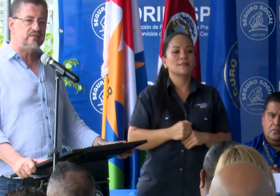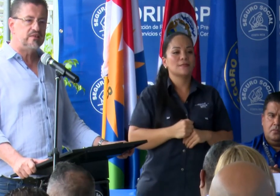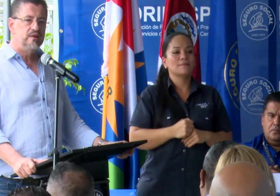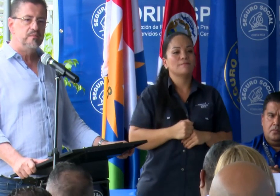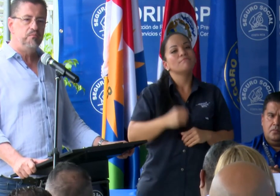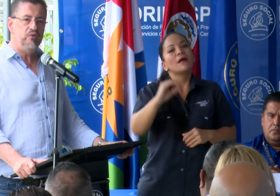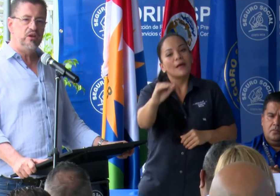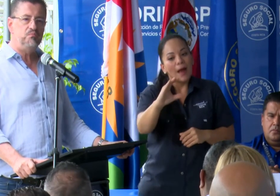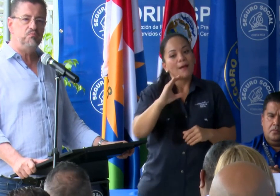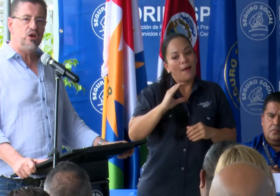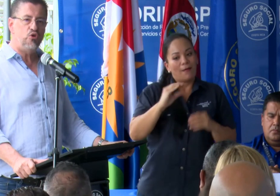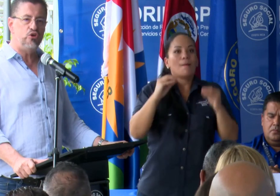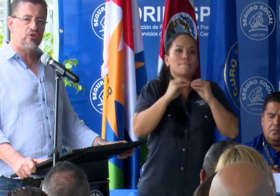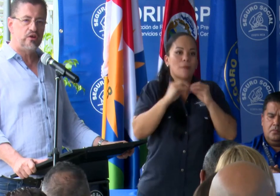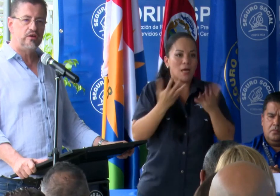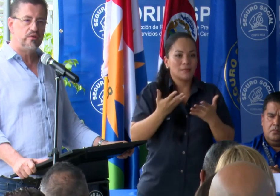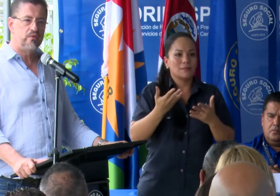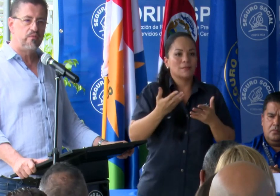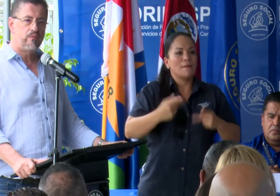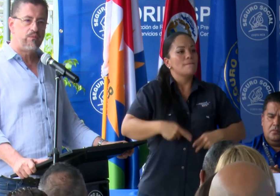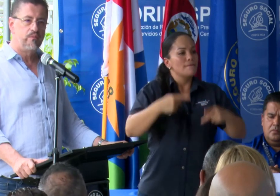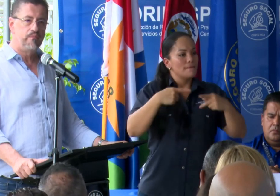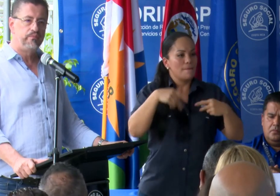más, vivir mejor.